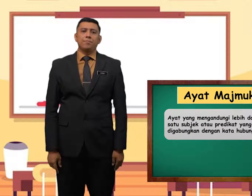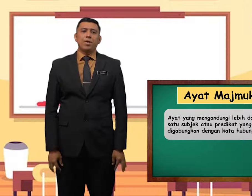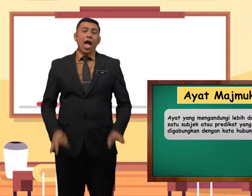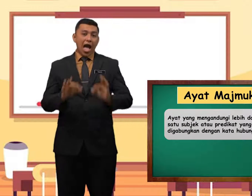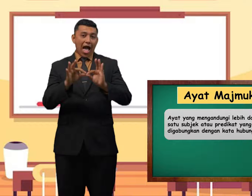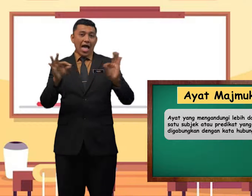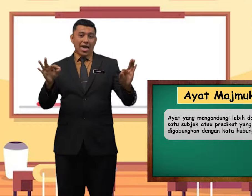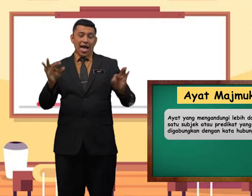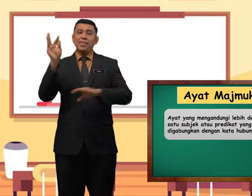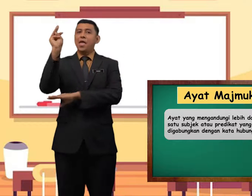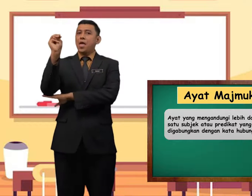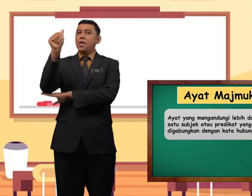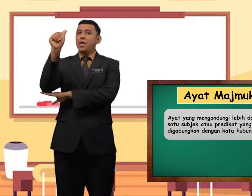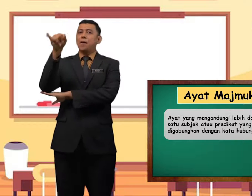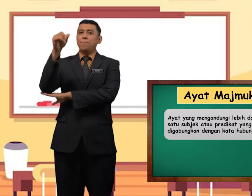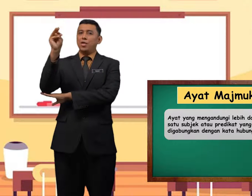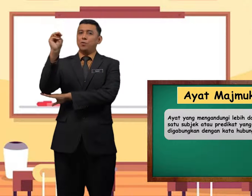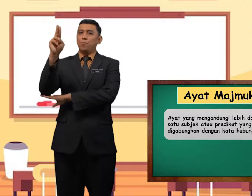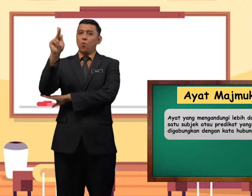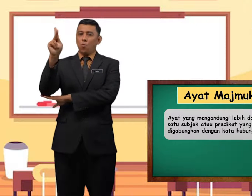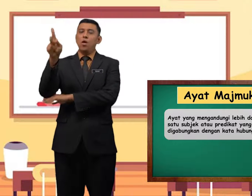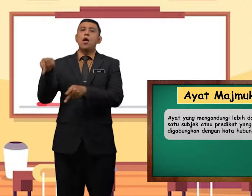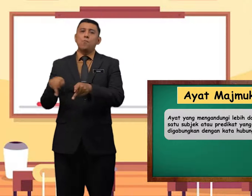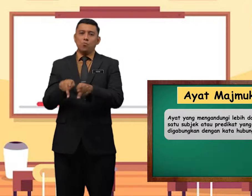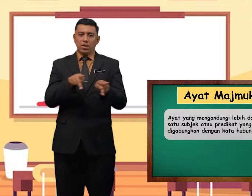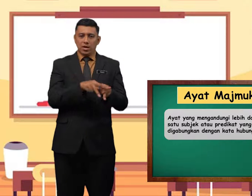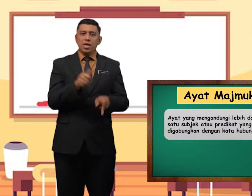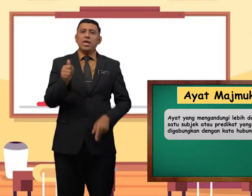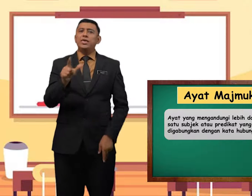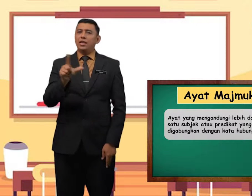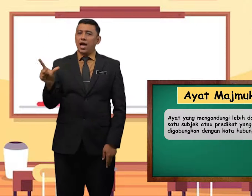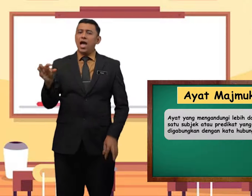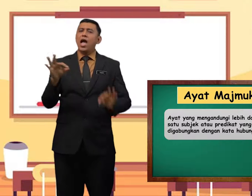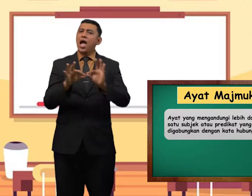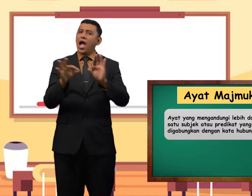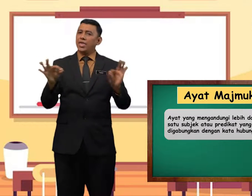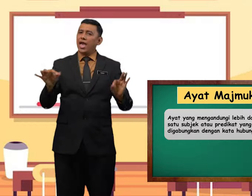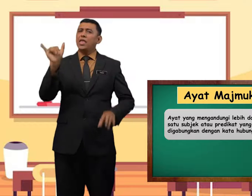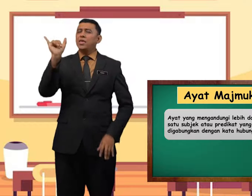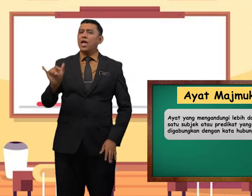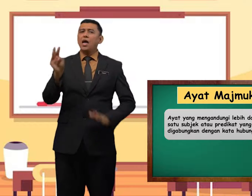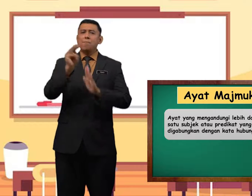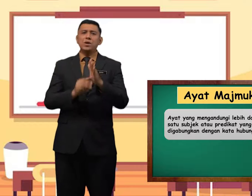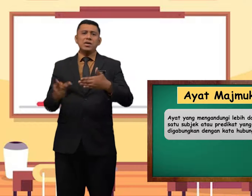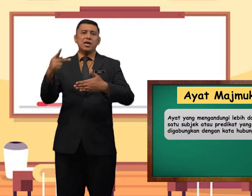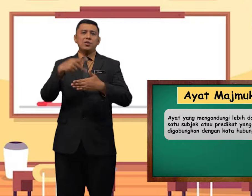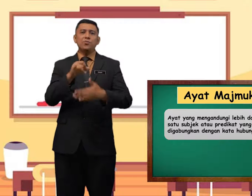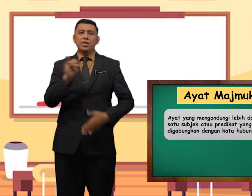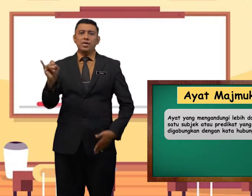ayat majmuk pula ialah ayat yang mengandungi